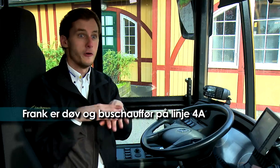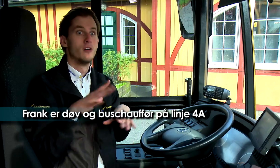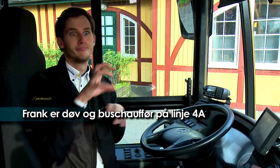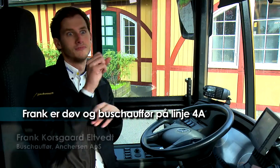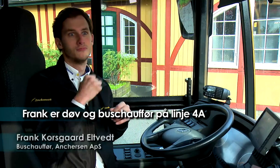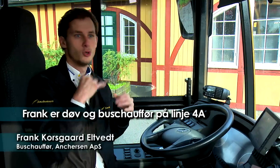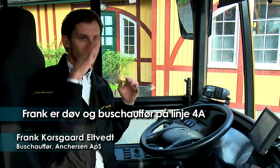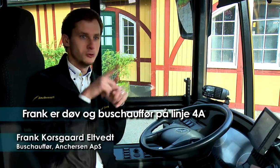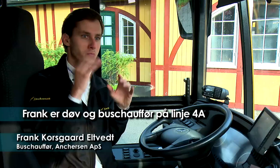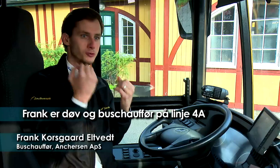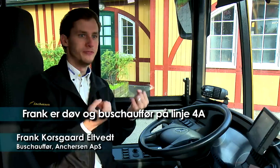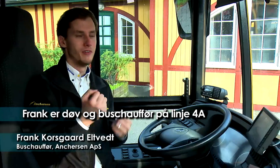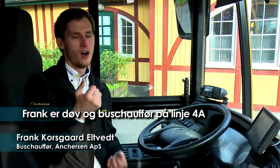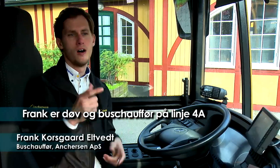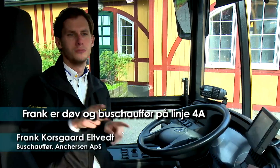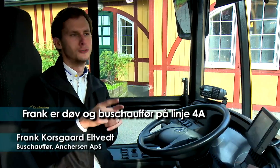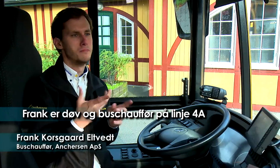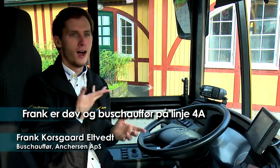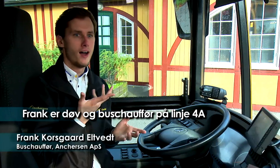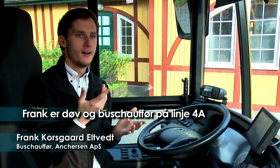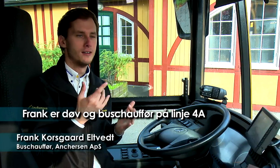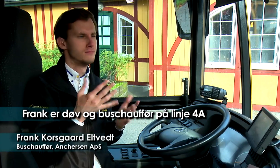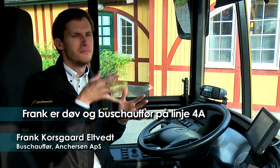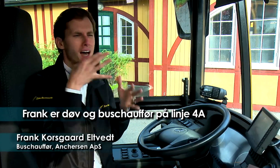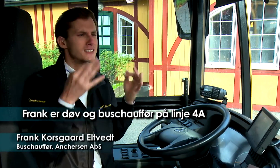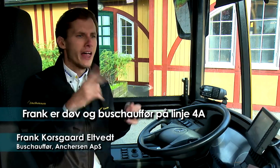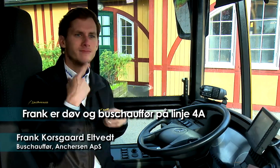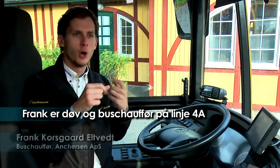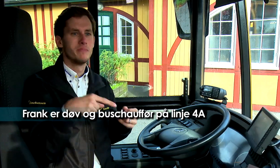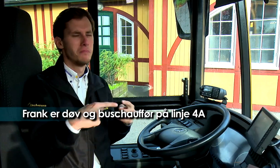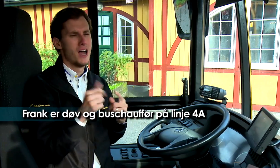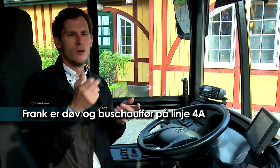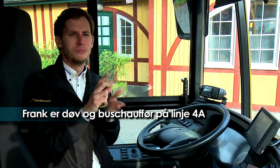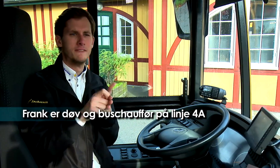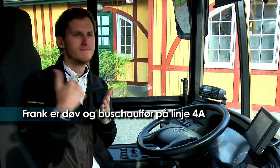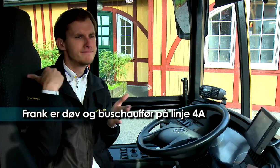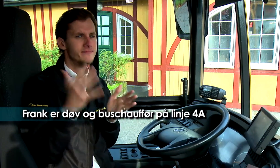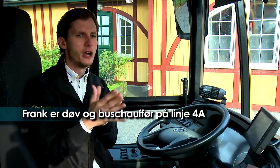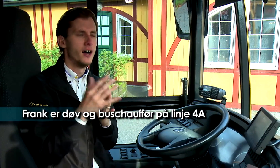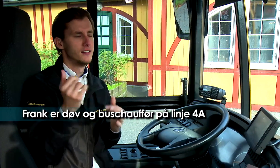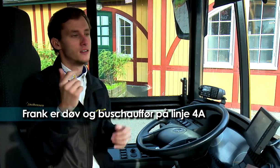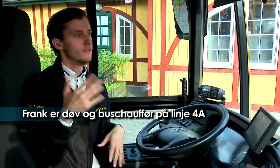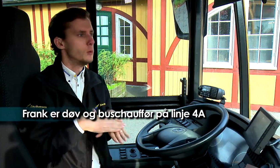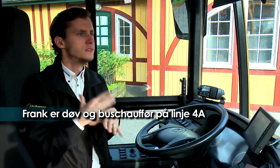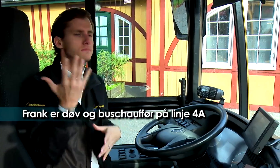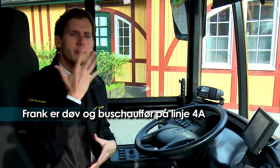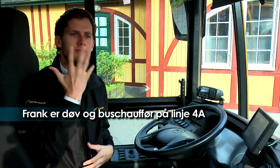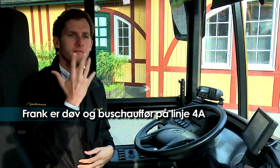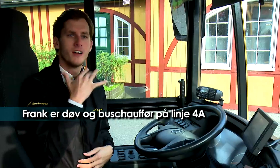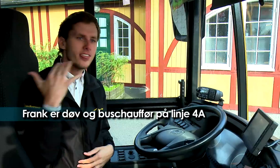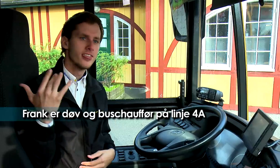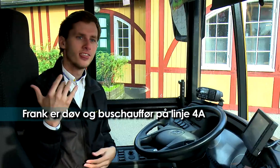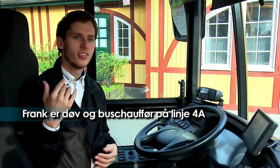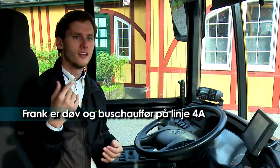Jeg føler, at det, jeg har opnået at blive buschauffør, det betyder meget. Der er mange ting, der kan fortælles om det, men det er svært at forklare. Det er en